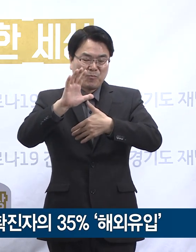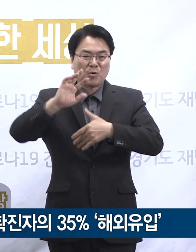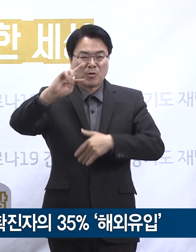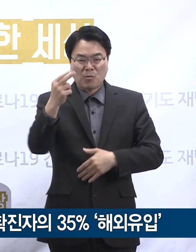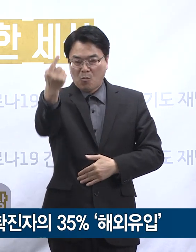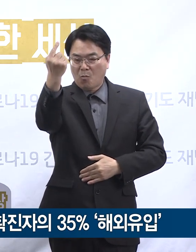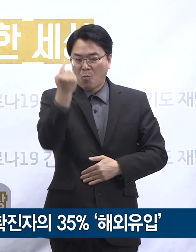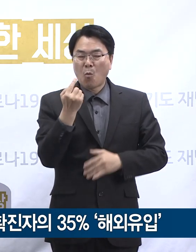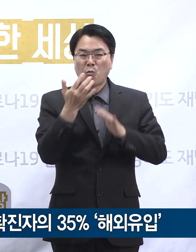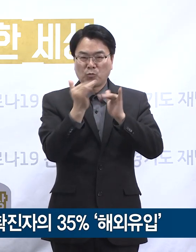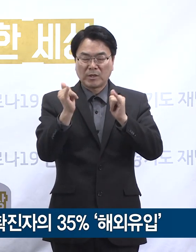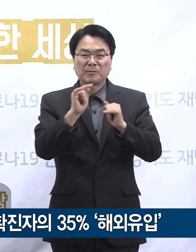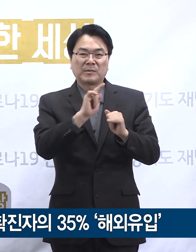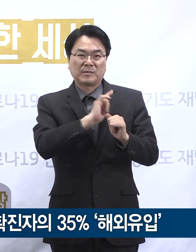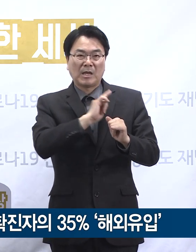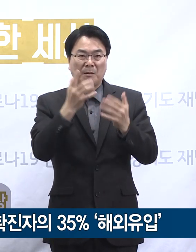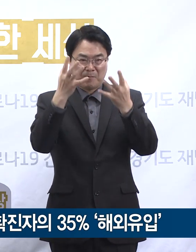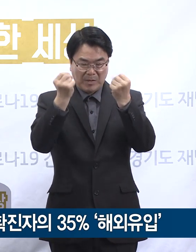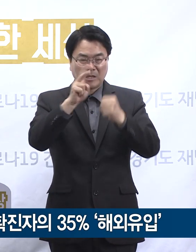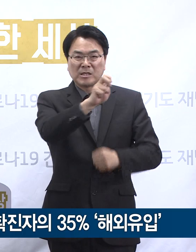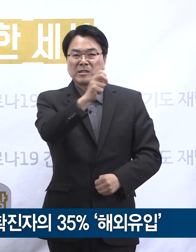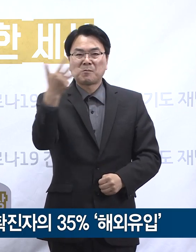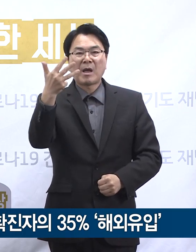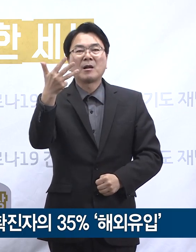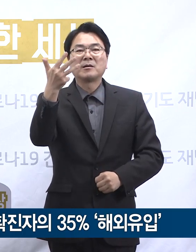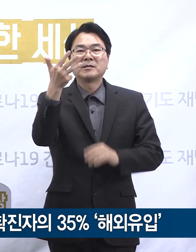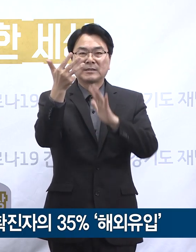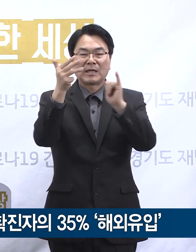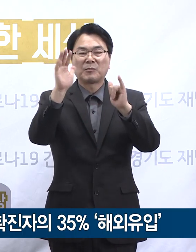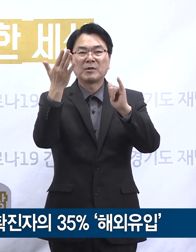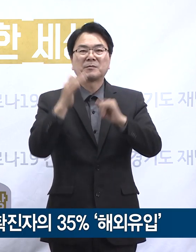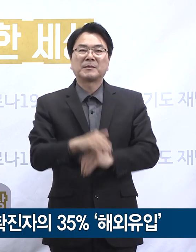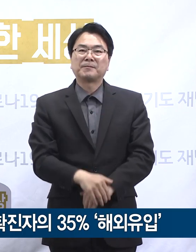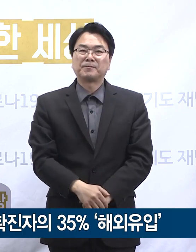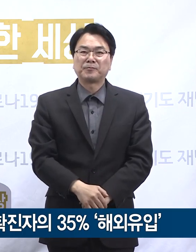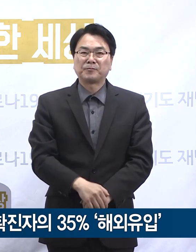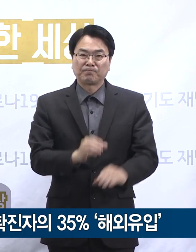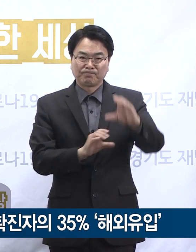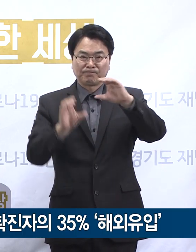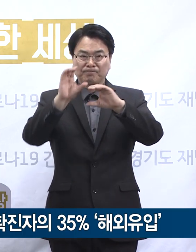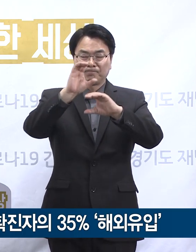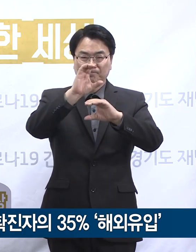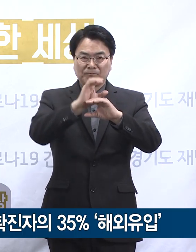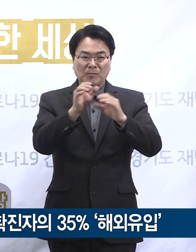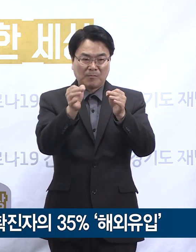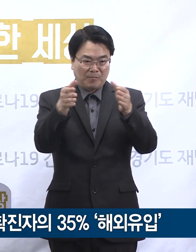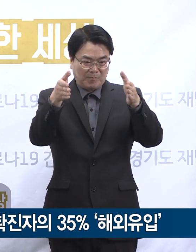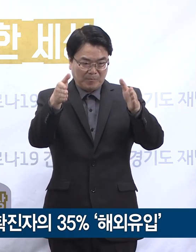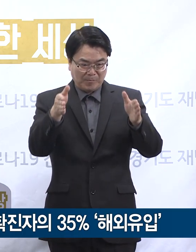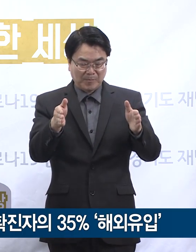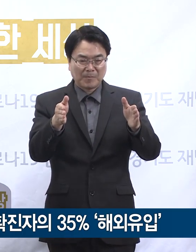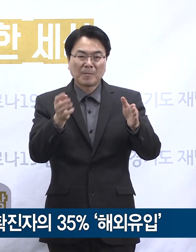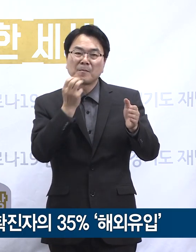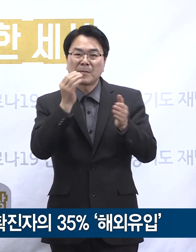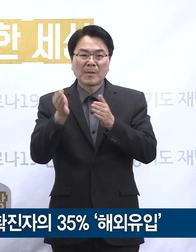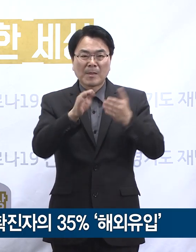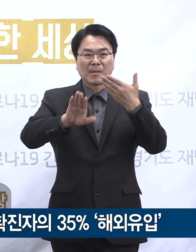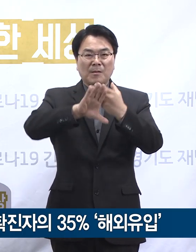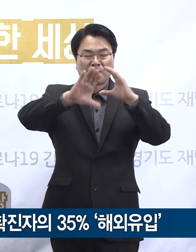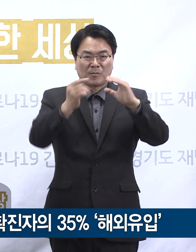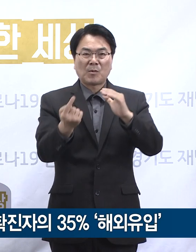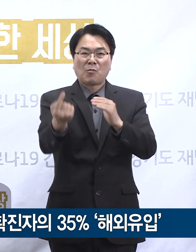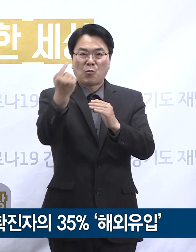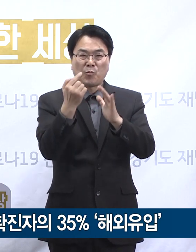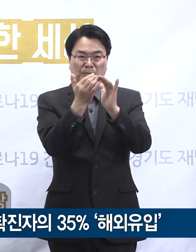82.4%인 28명으로 가장 비율이 높습니다. 아울러 동기간 도내 해외 입국자는